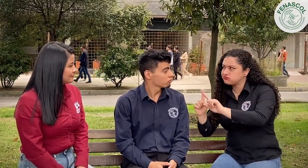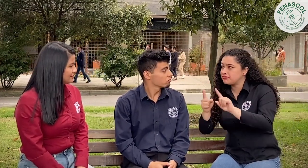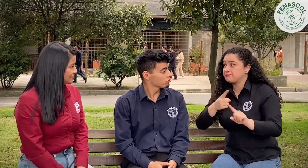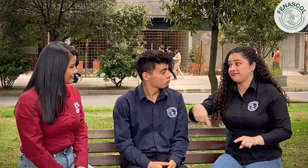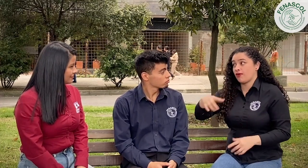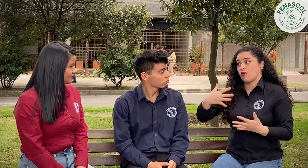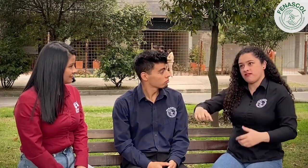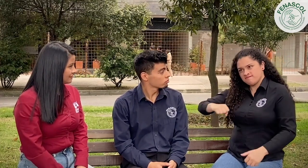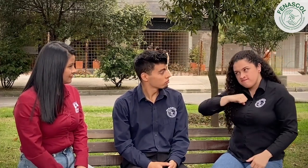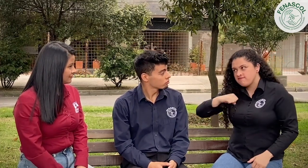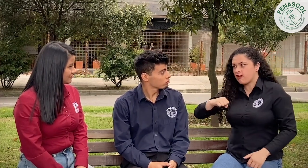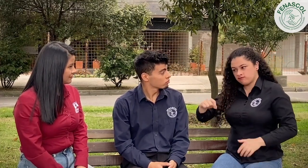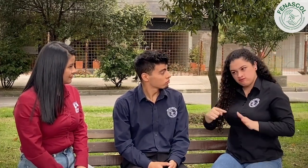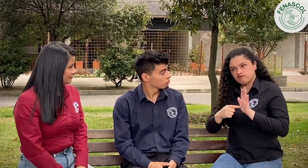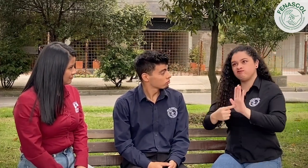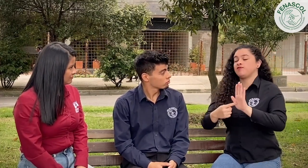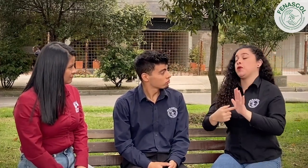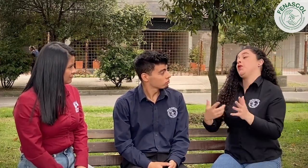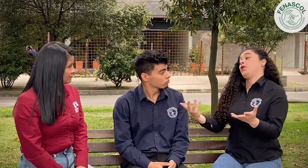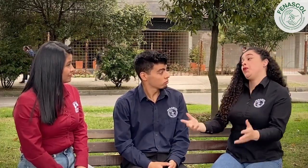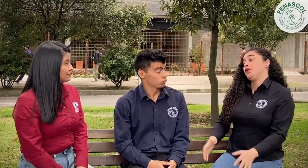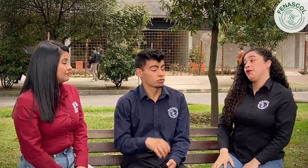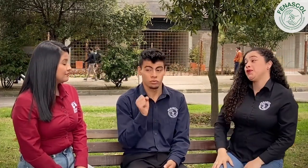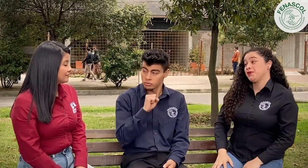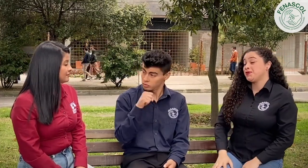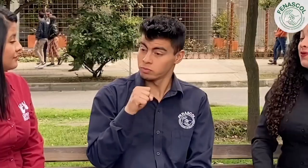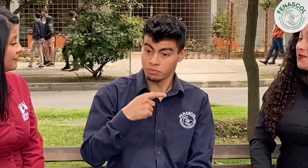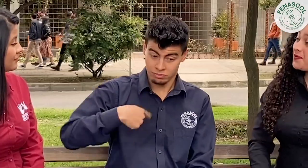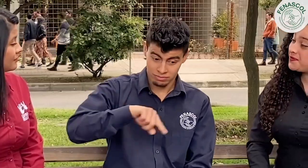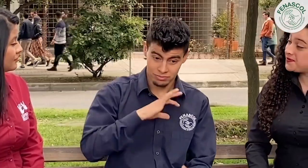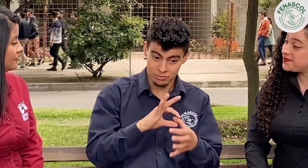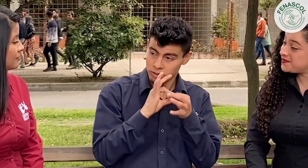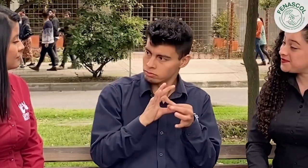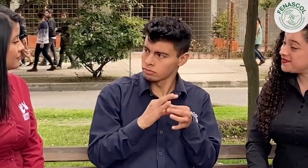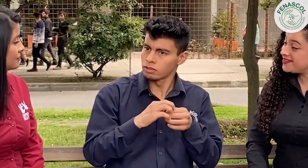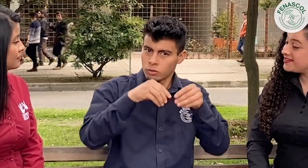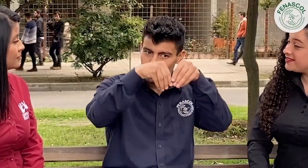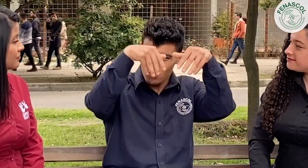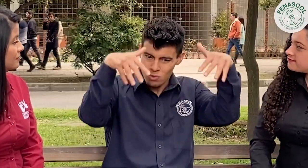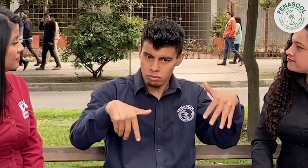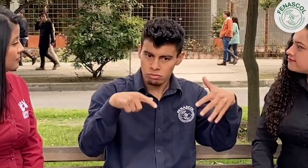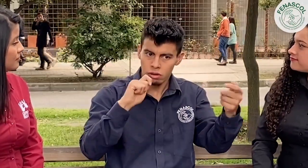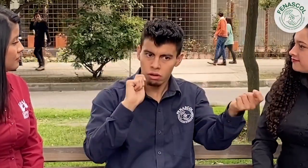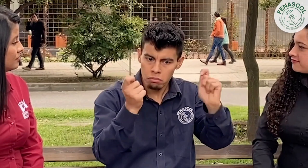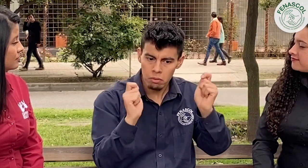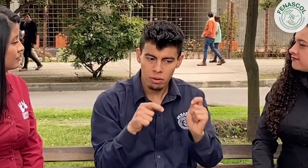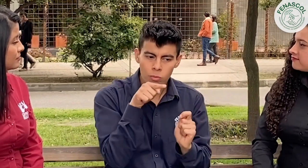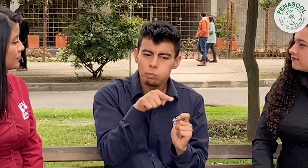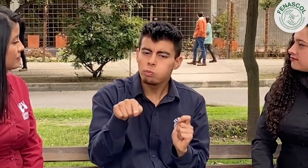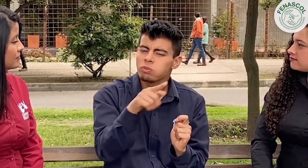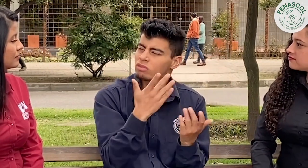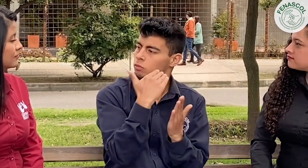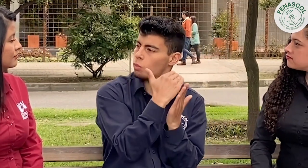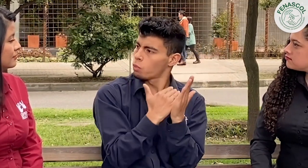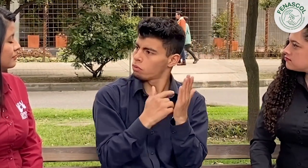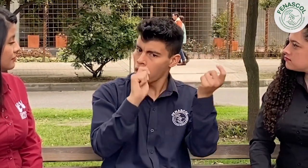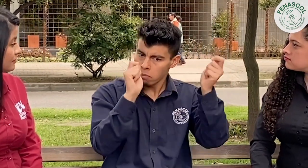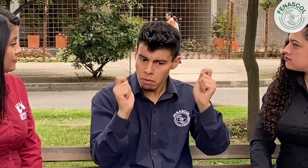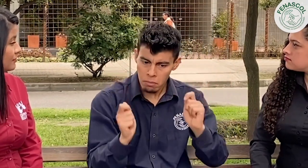visibilizando nuestros derechos. Así es, dentro de FENASCOL se han realizado cambios en su estructura, como la creación del componente de